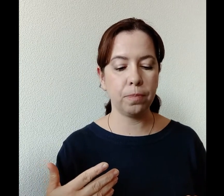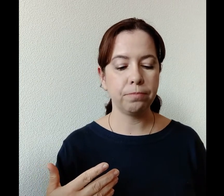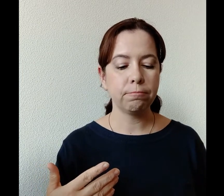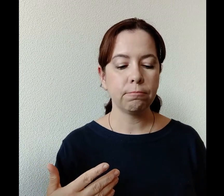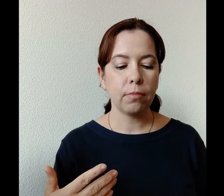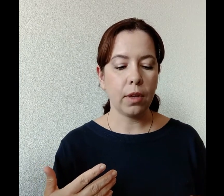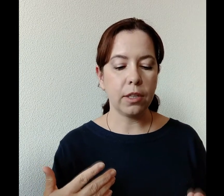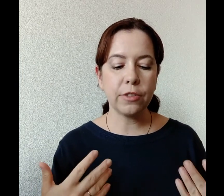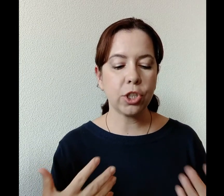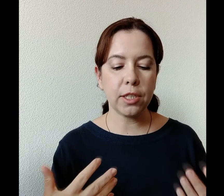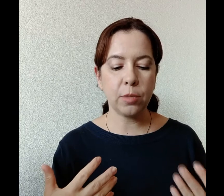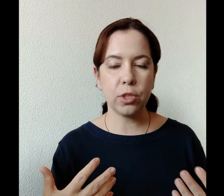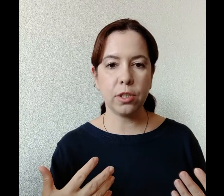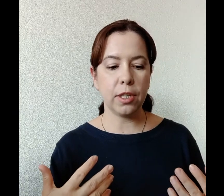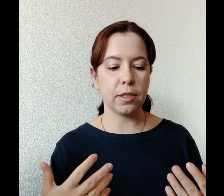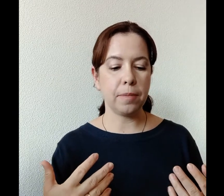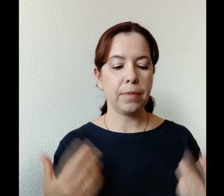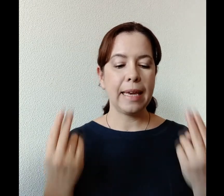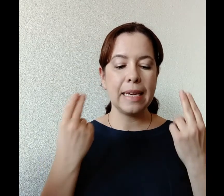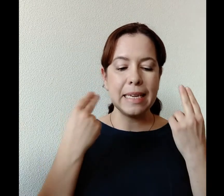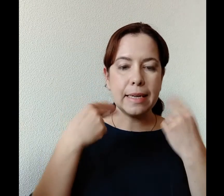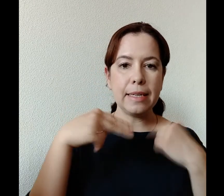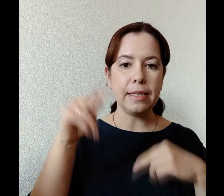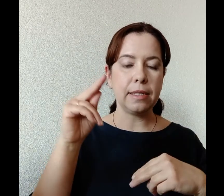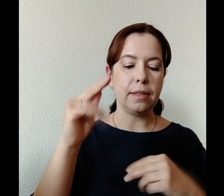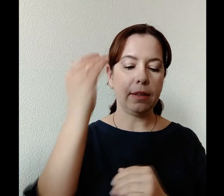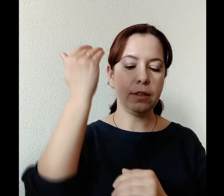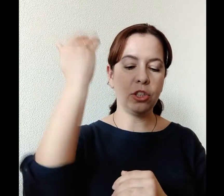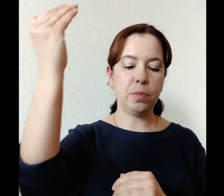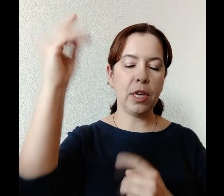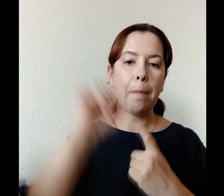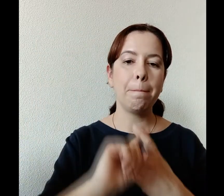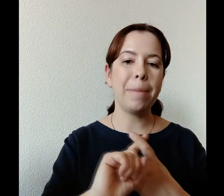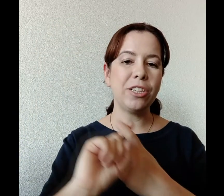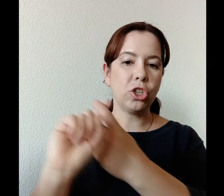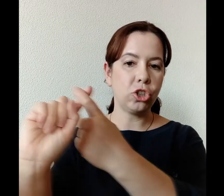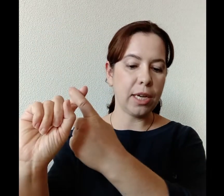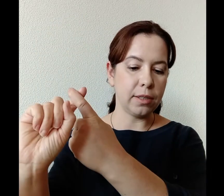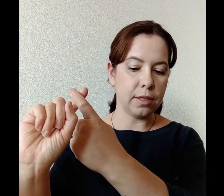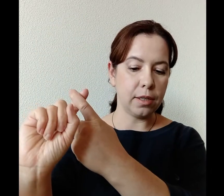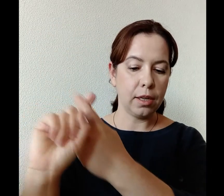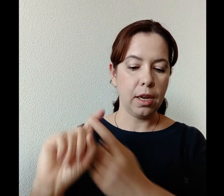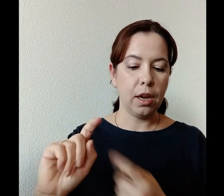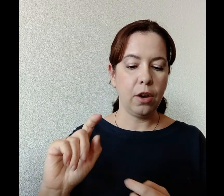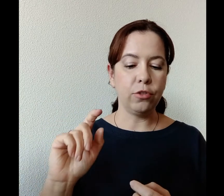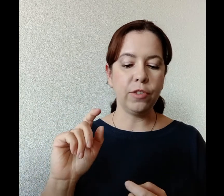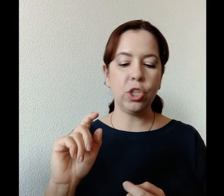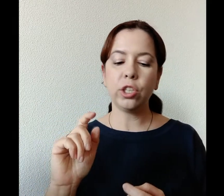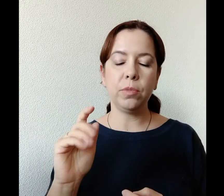совершенно с тобой соединятся. «Истии тебе причащайтесь». «В невечернем